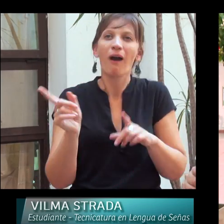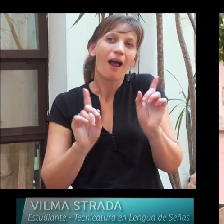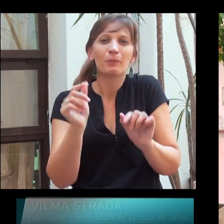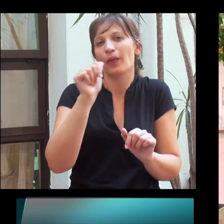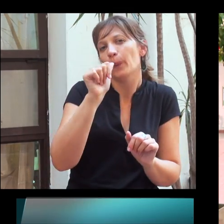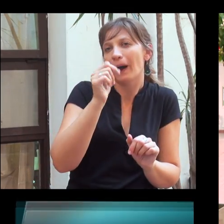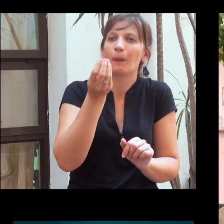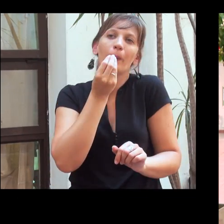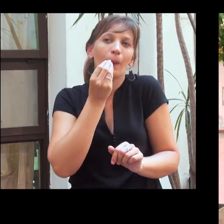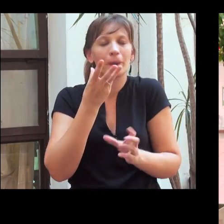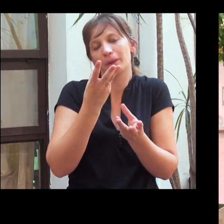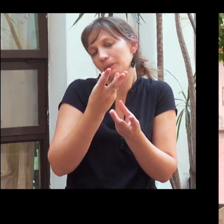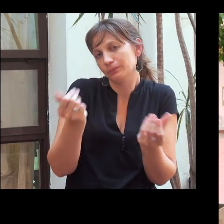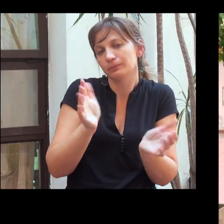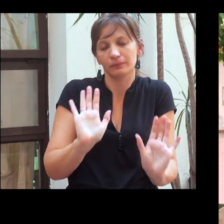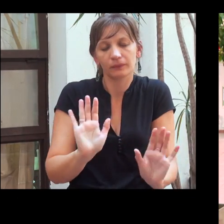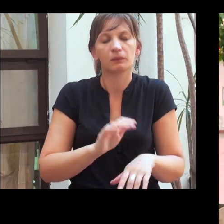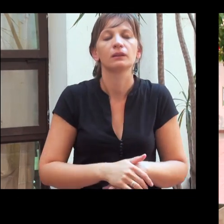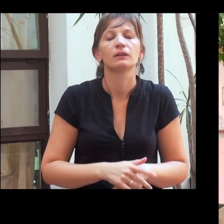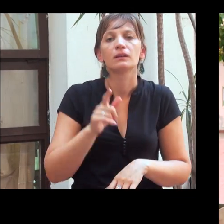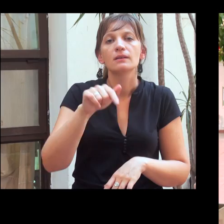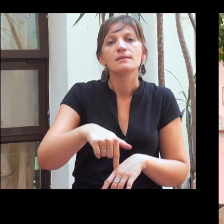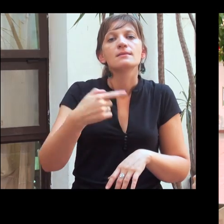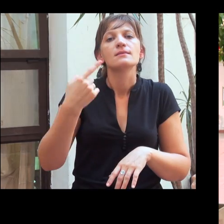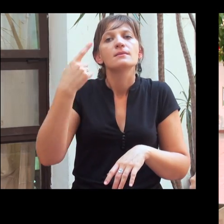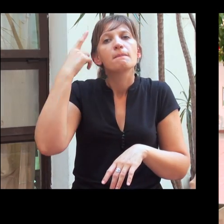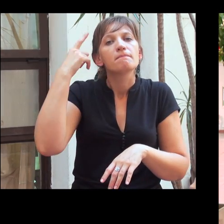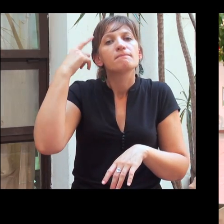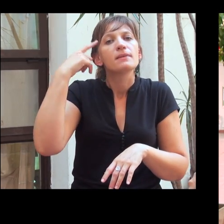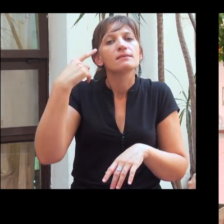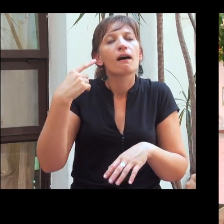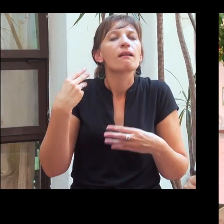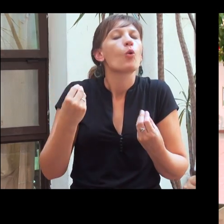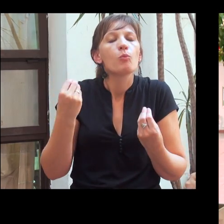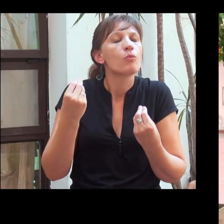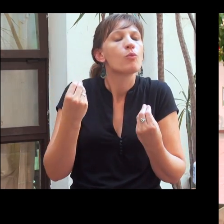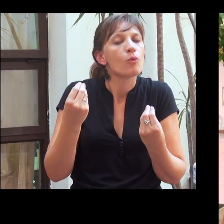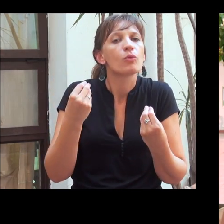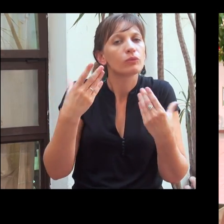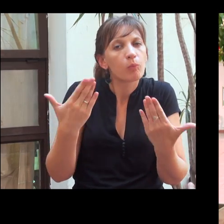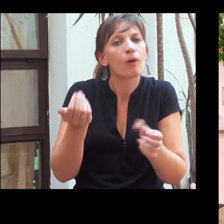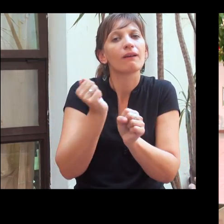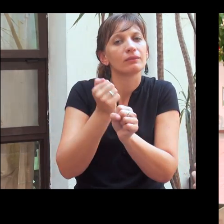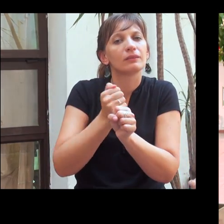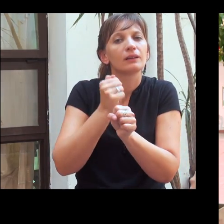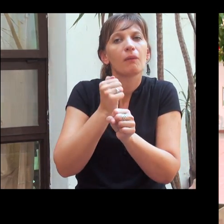tomaremos algo y comeremos algo como para cerrar. Pero bueno, un poco la idea es ir pensando cómo se pueden producir también